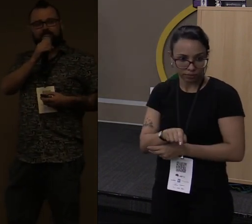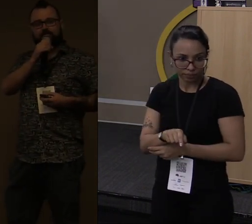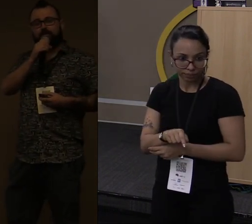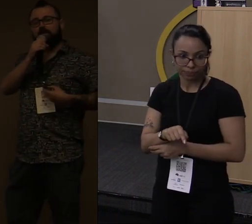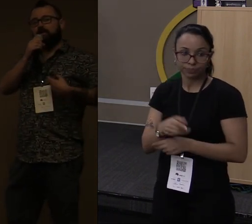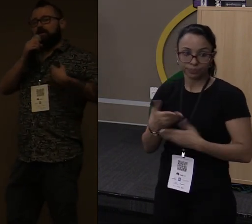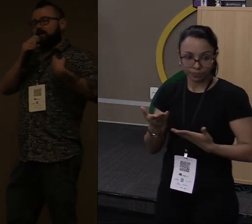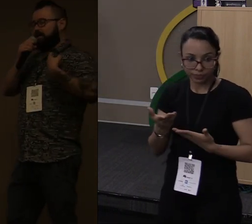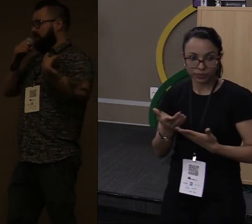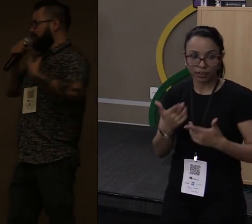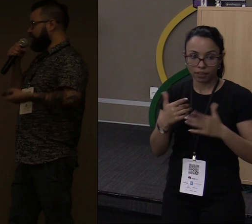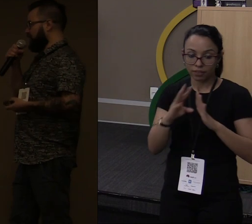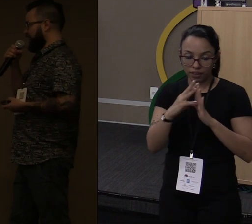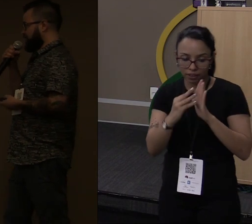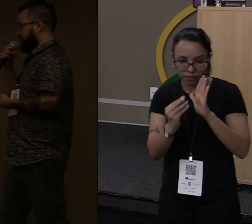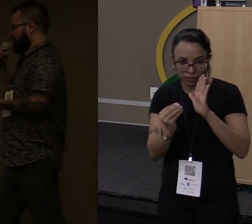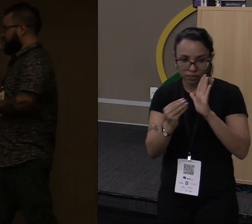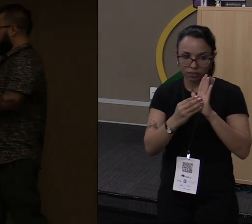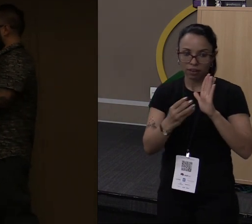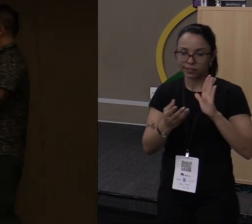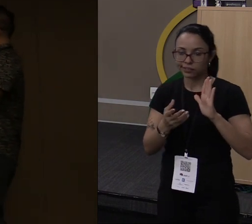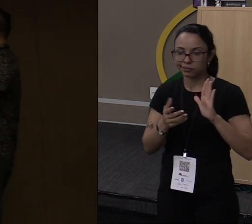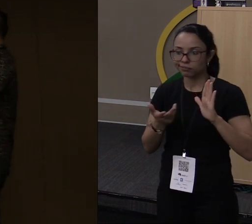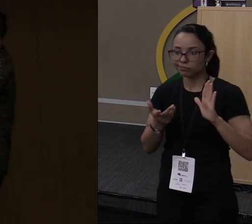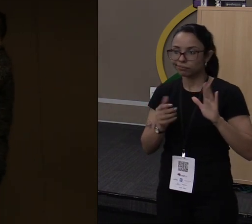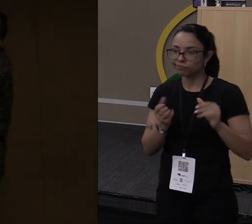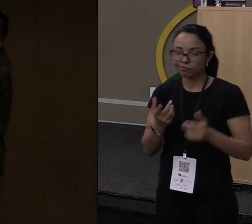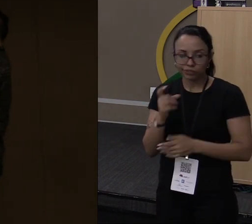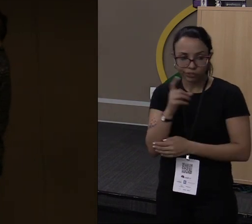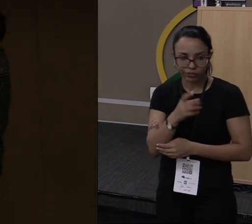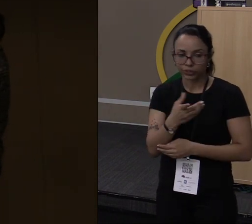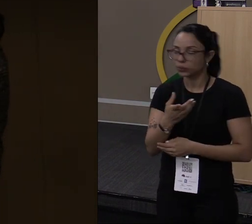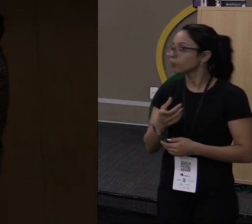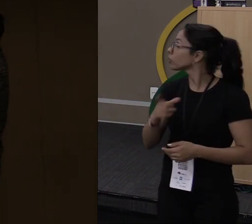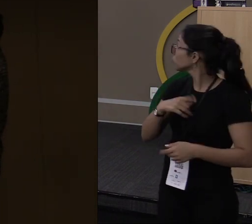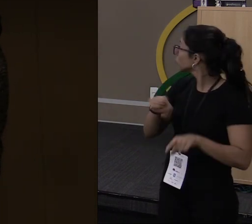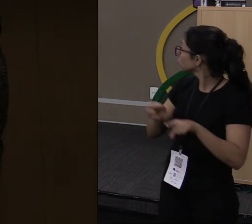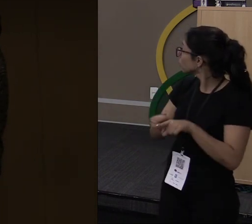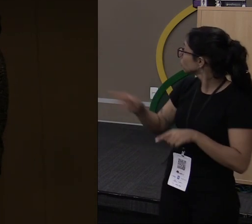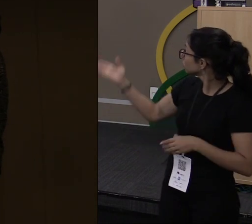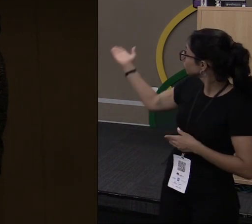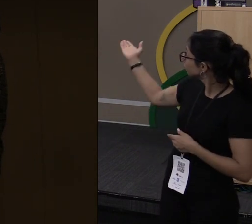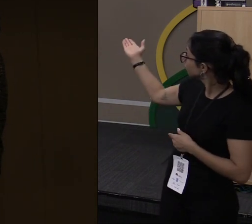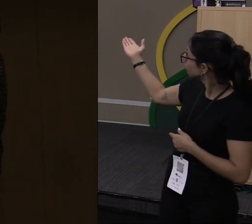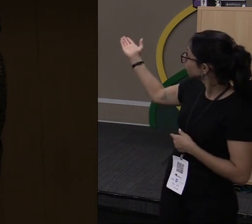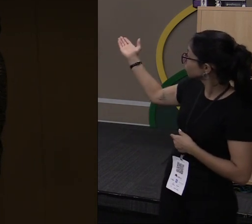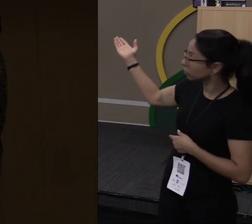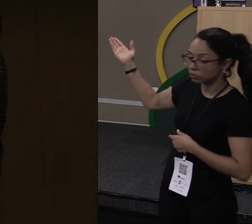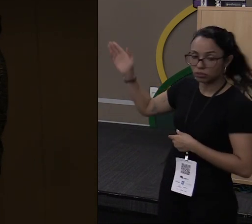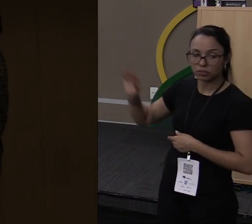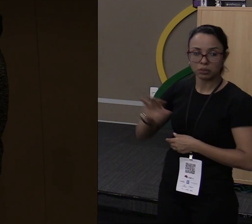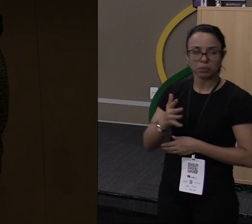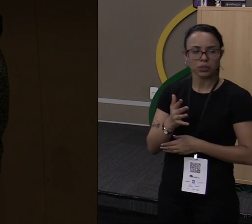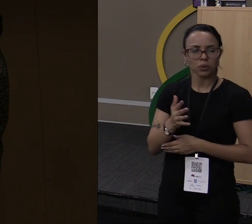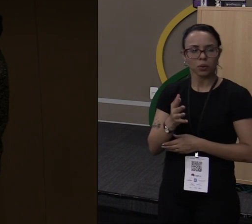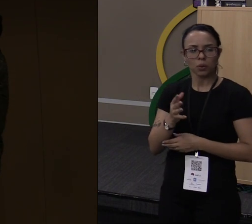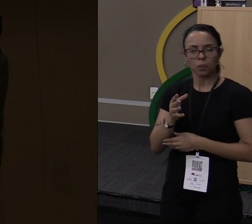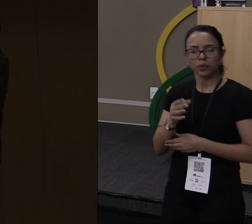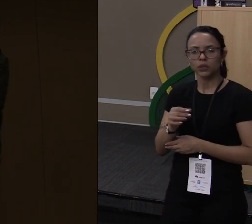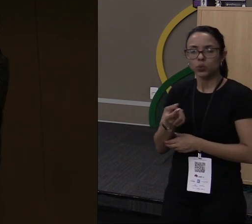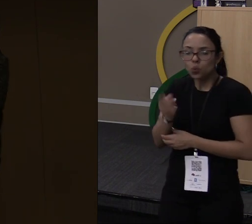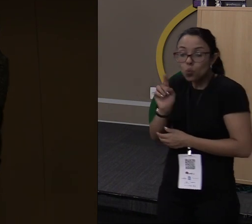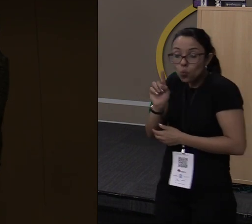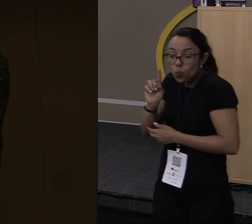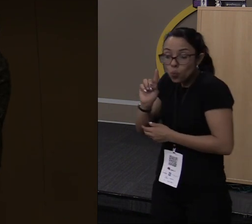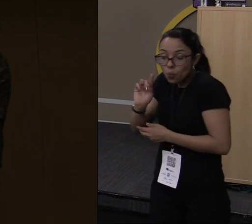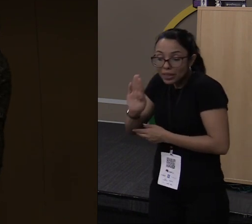linguagens super performáticas. Também teve um foguete, um protótipo de um bilhão que foi destruído